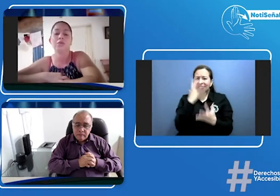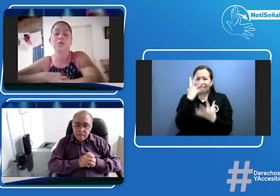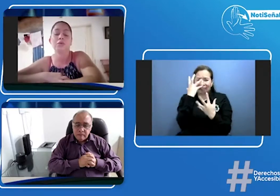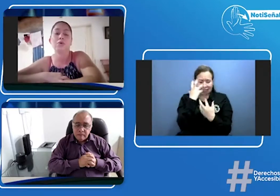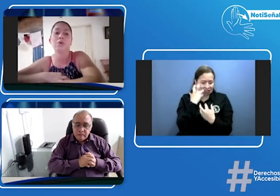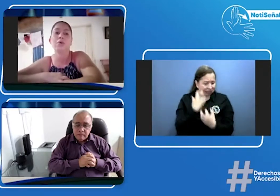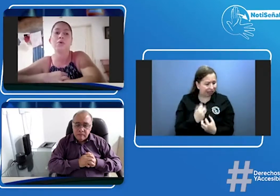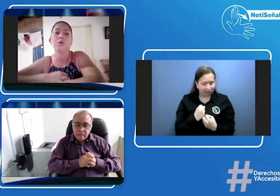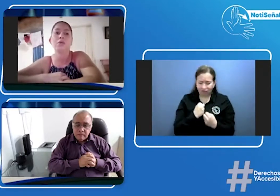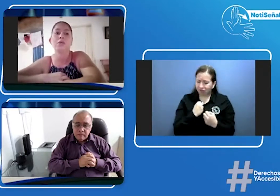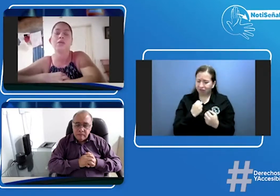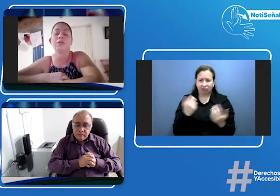dejó